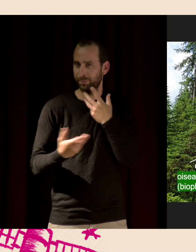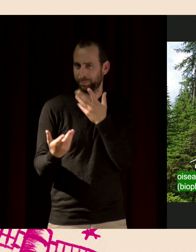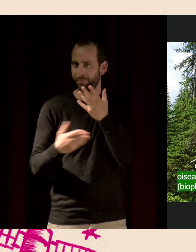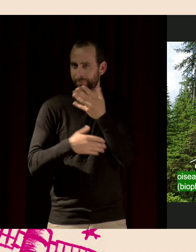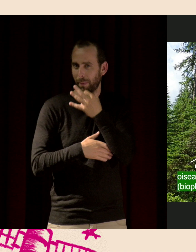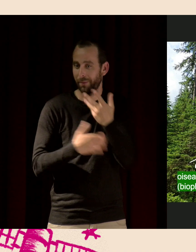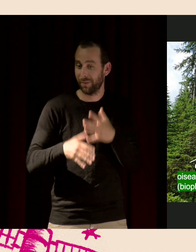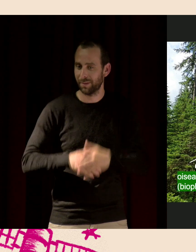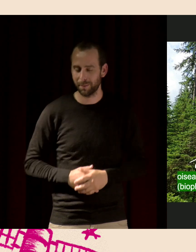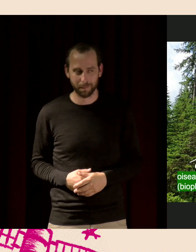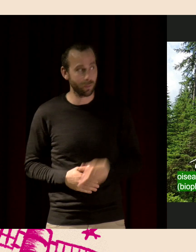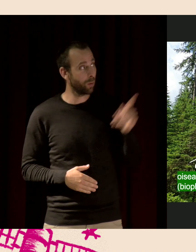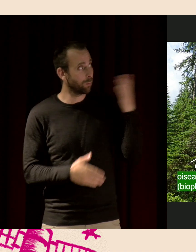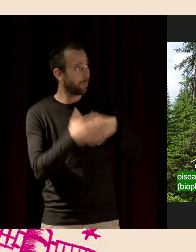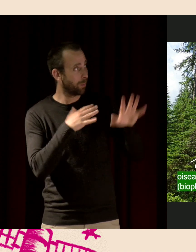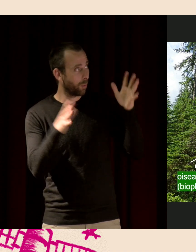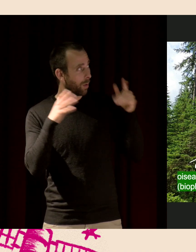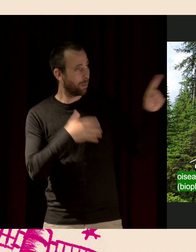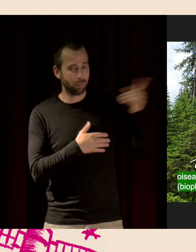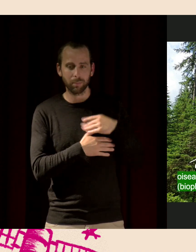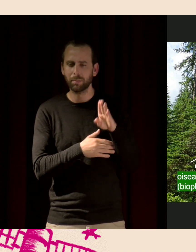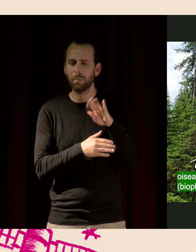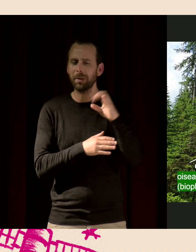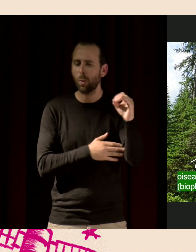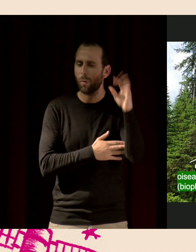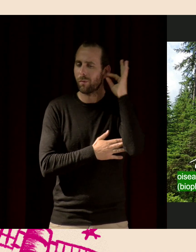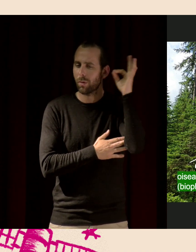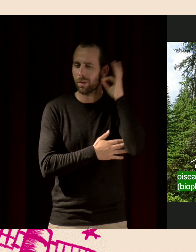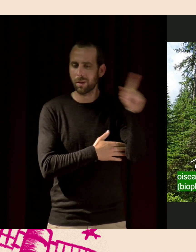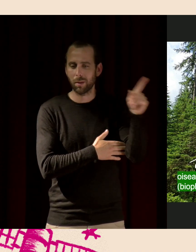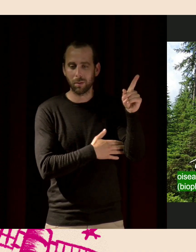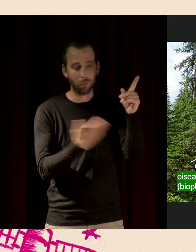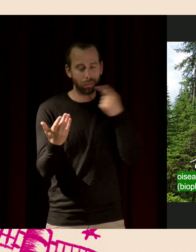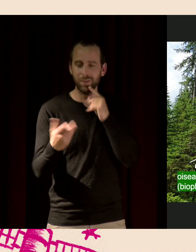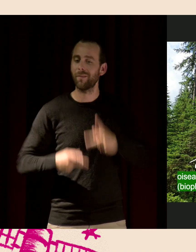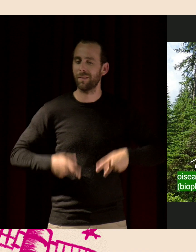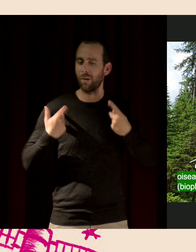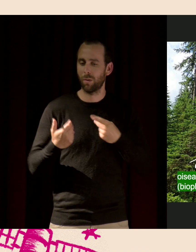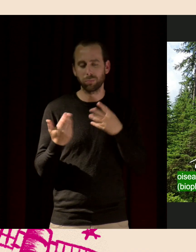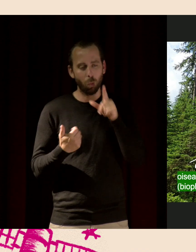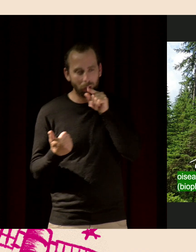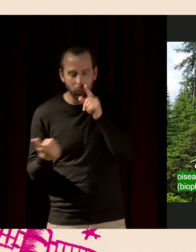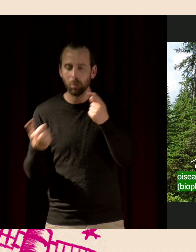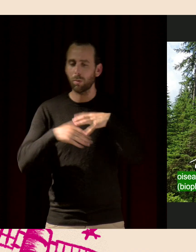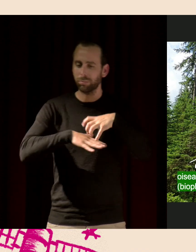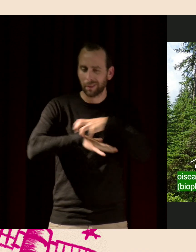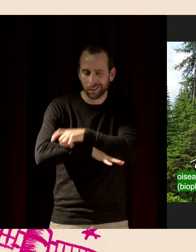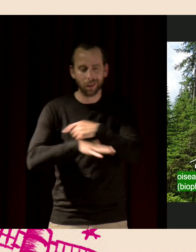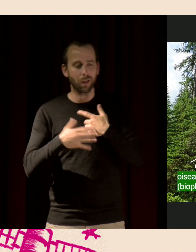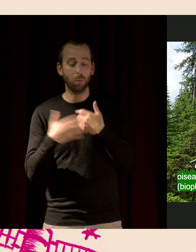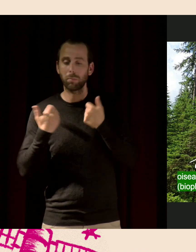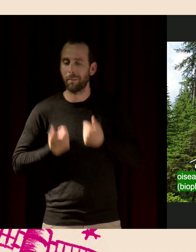dans cette forêt, la biophonie. Ce sont des êtres vivants, essentiellement des oiseaux, des insectes, on l vu, quelques mammifères,